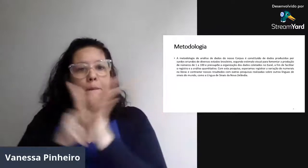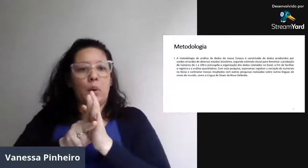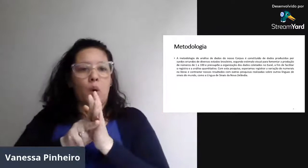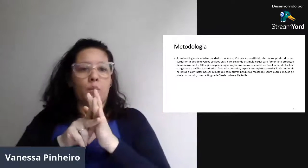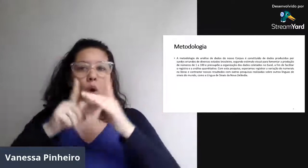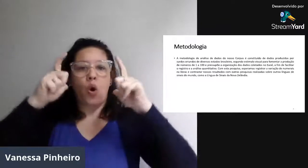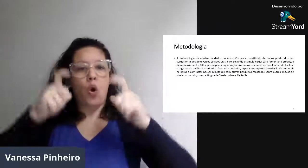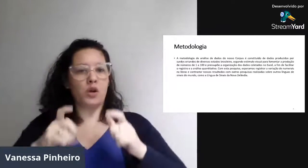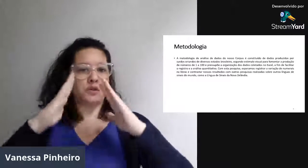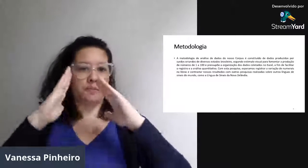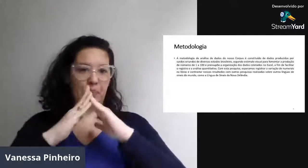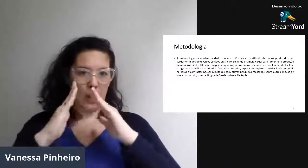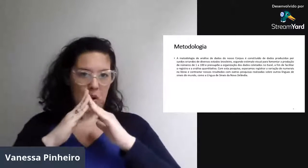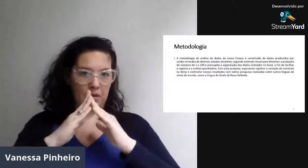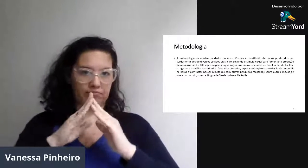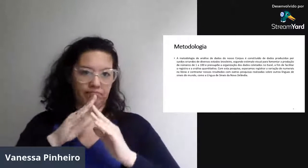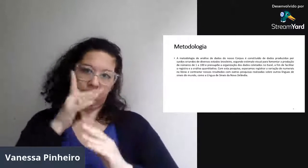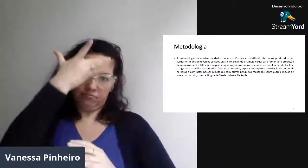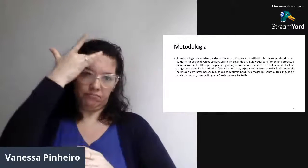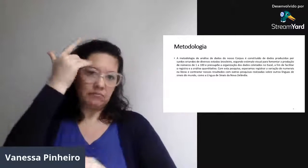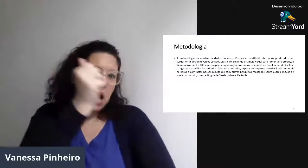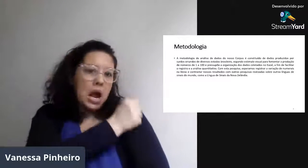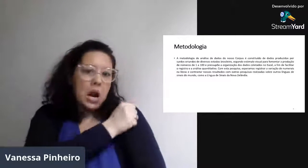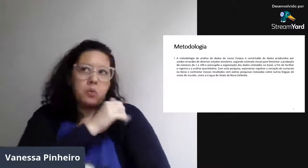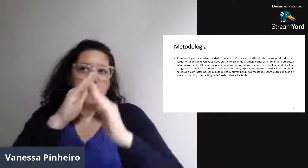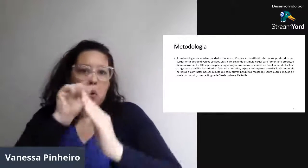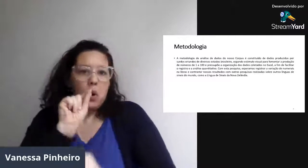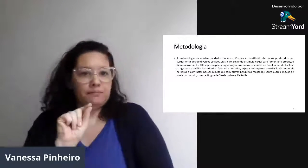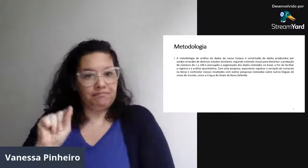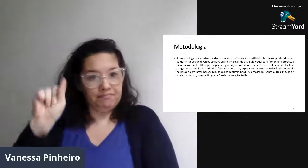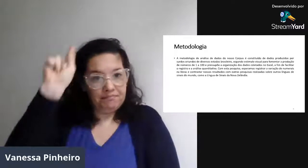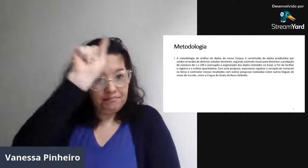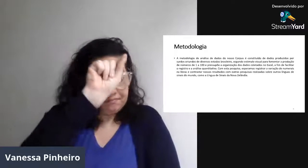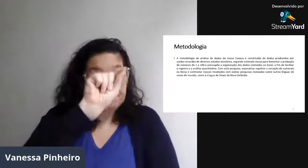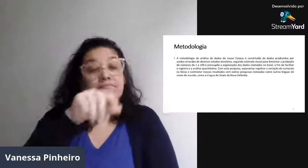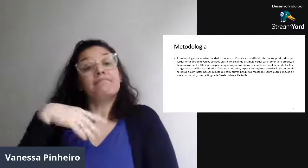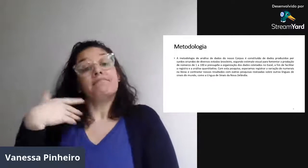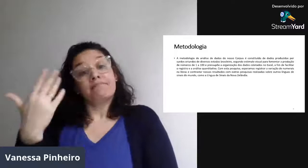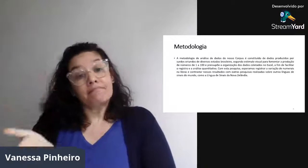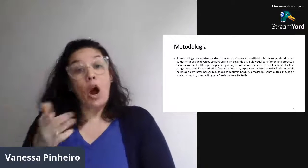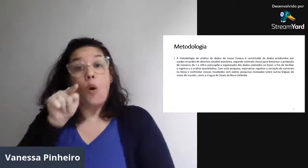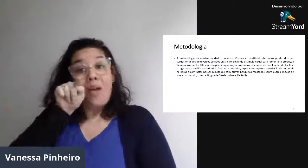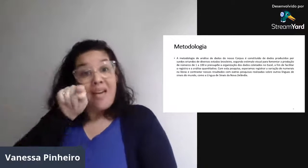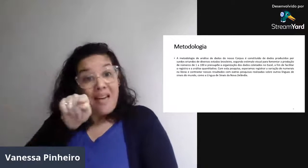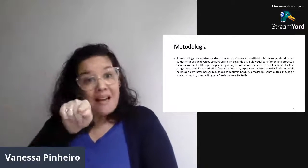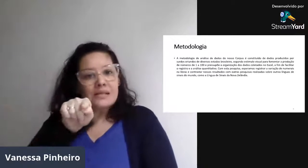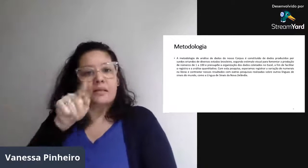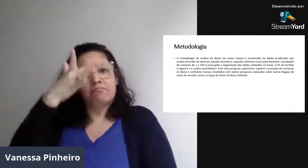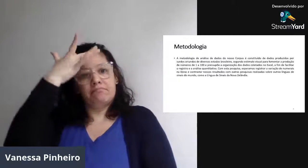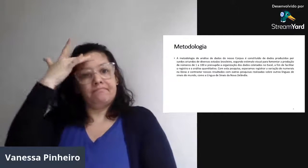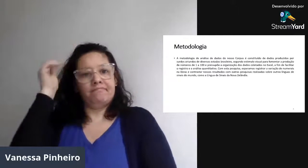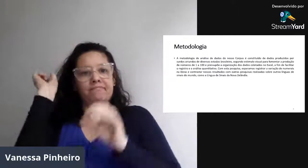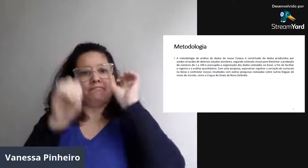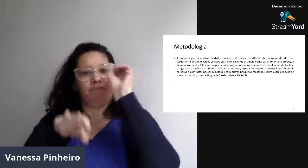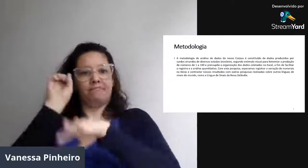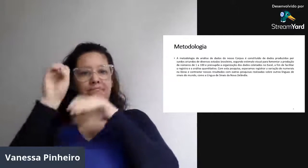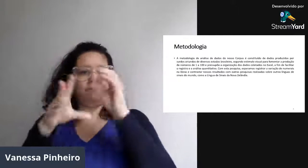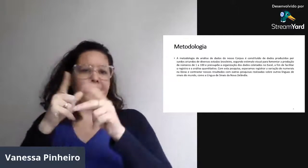Sinais próprios de onde a gente mora, né? De diversos locais que os alunos moravam.